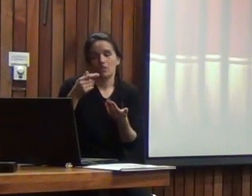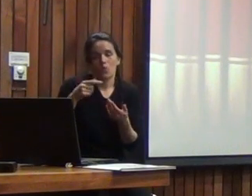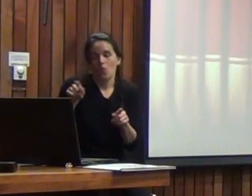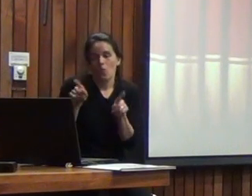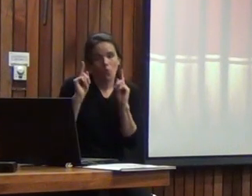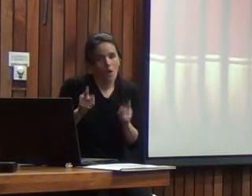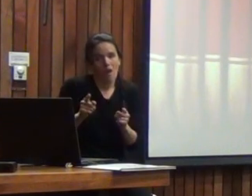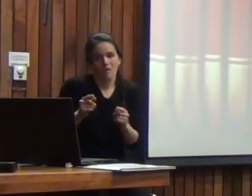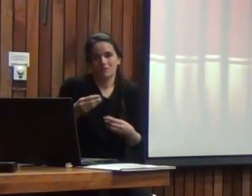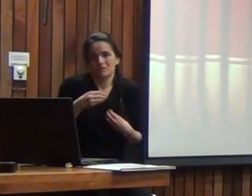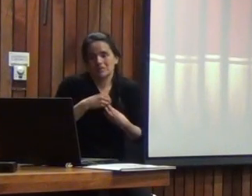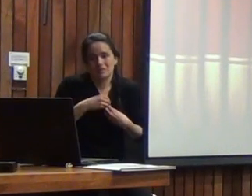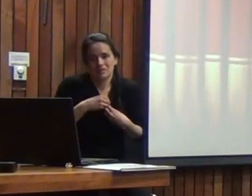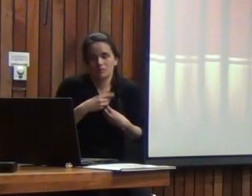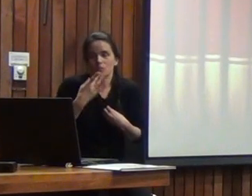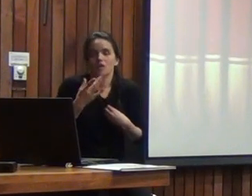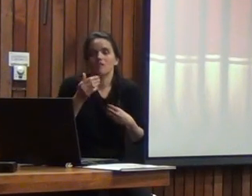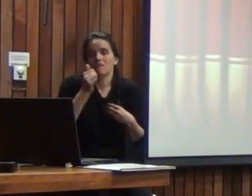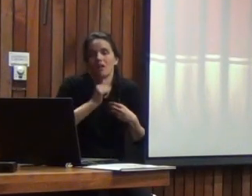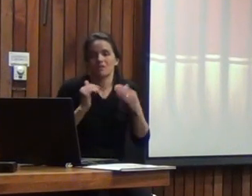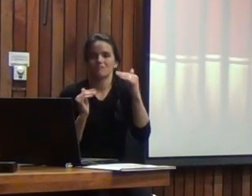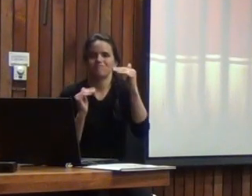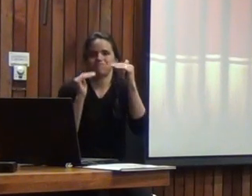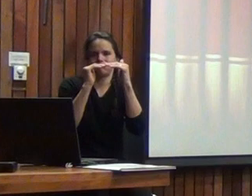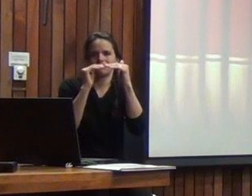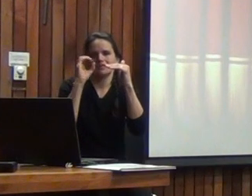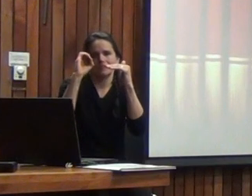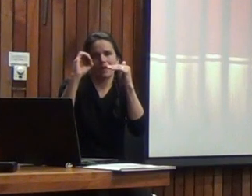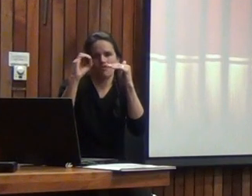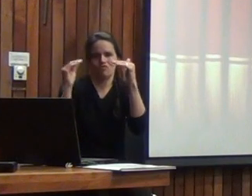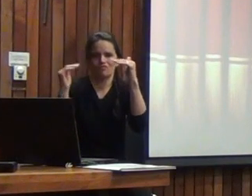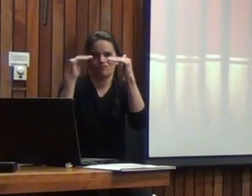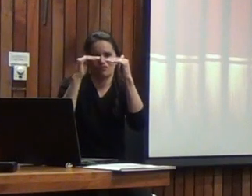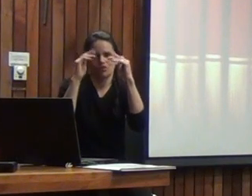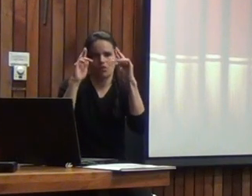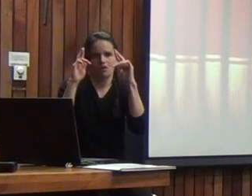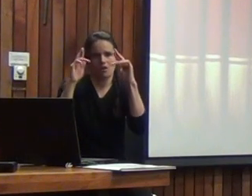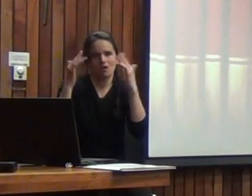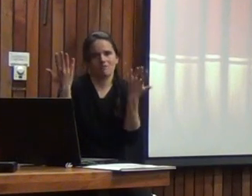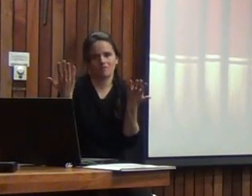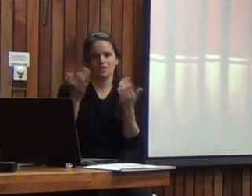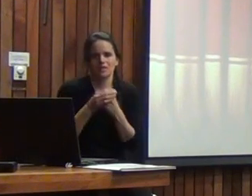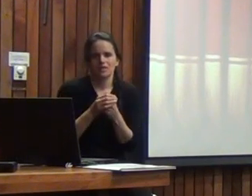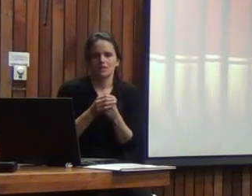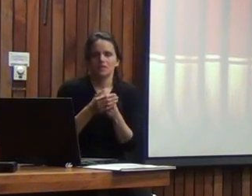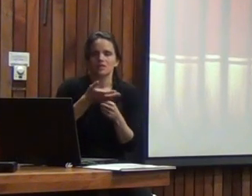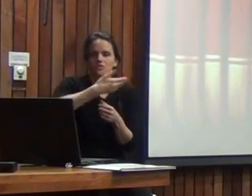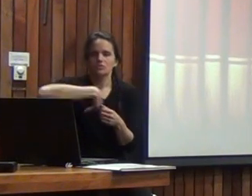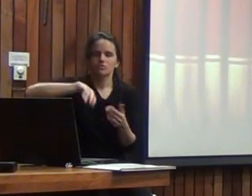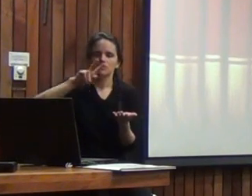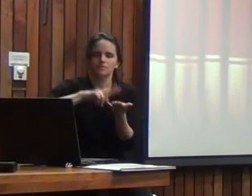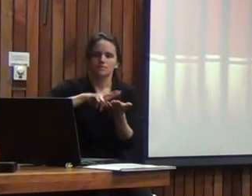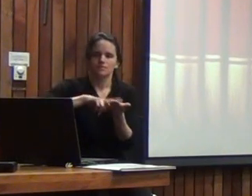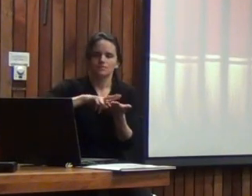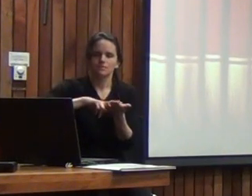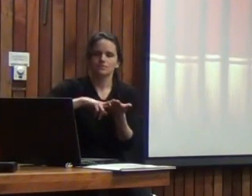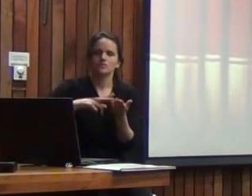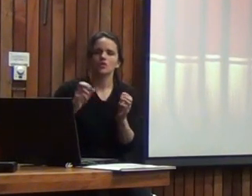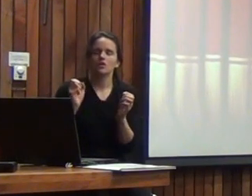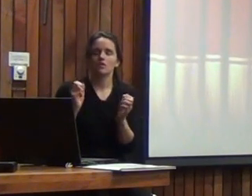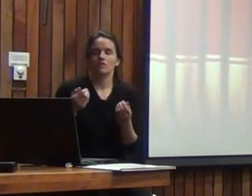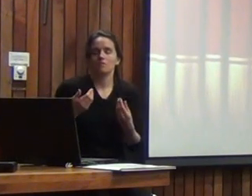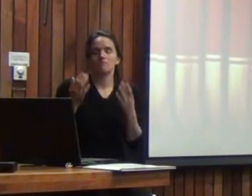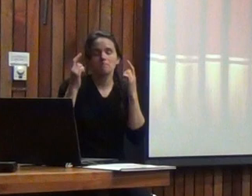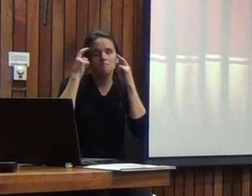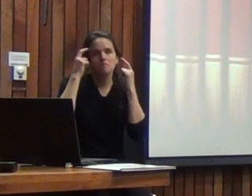tristes porque esa brecha debería ser 0 pero sin embargo tenemos bastante somos optimistas